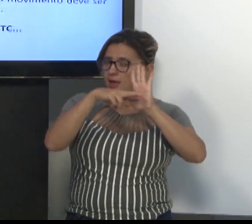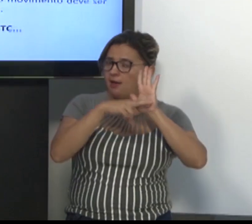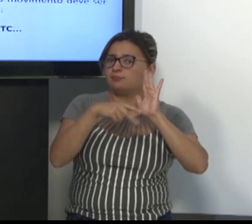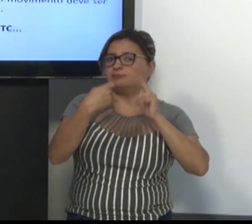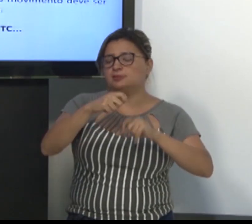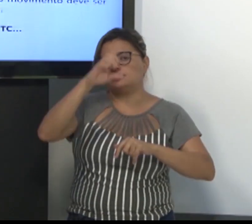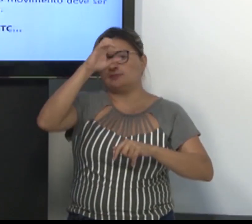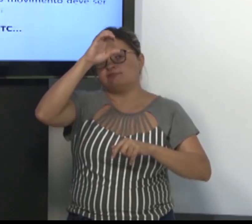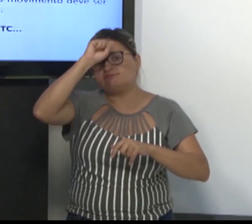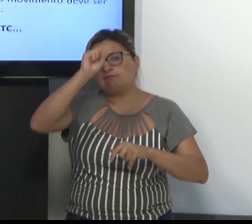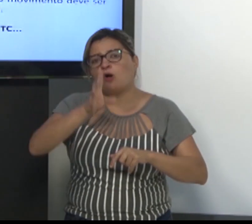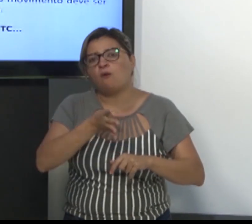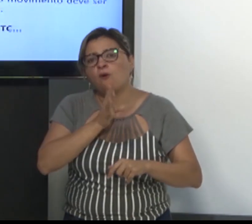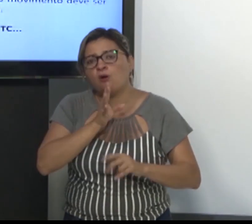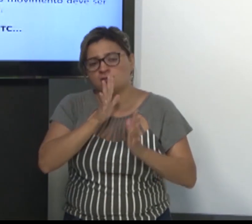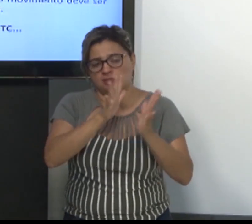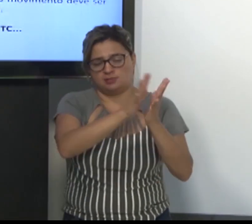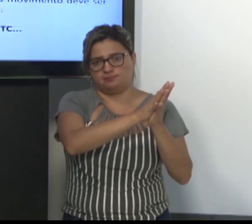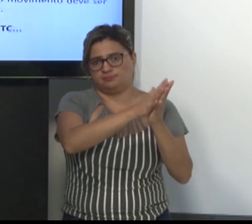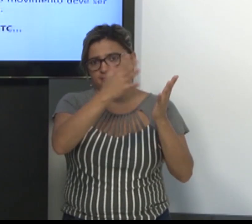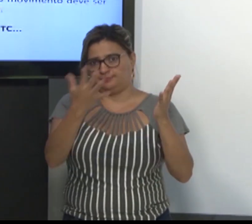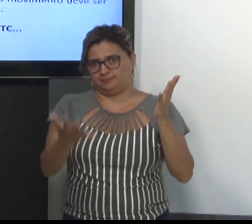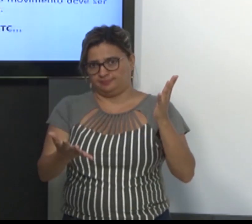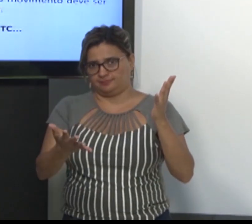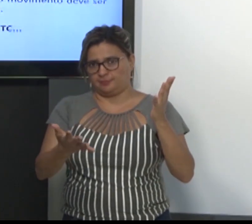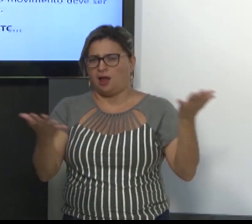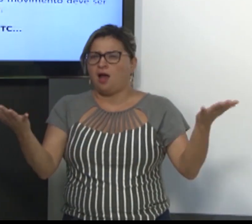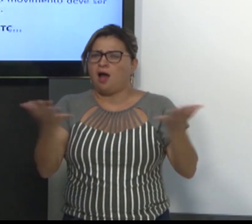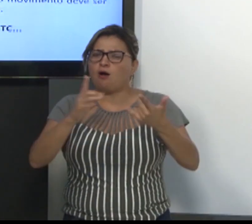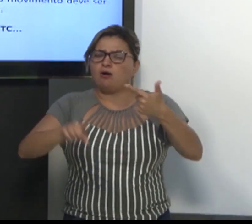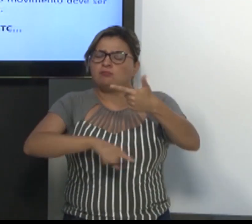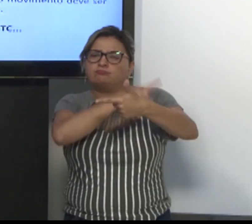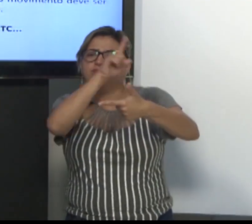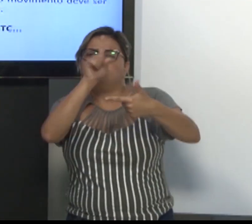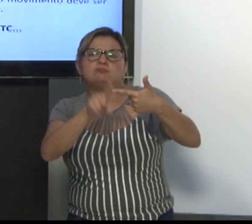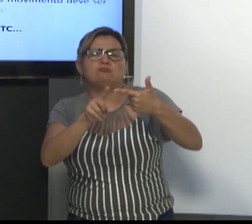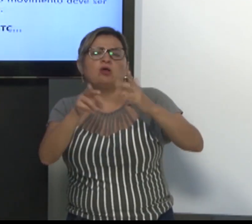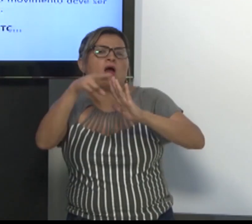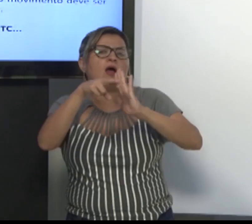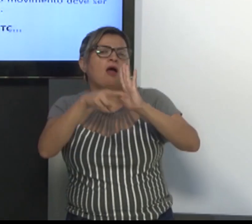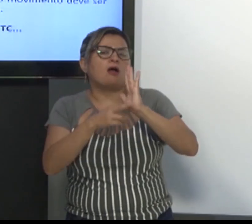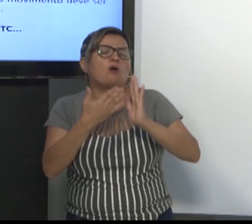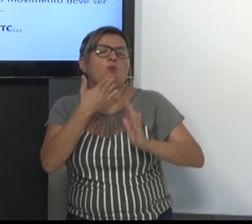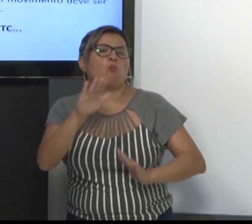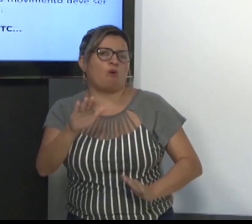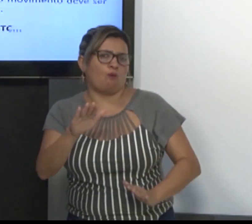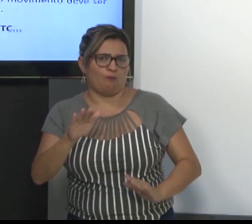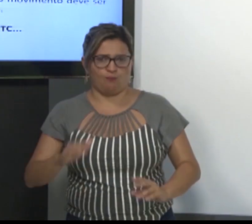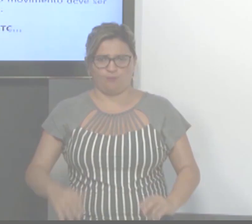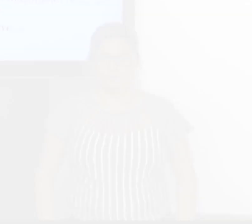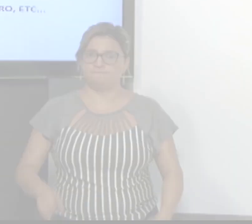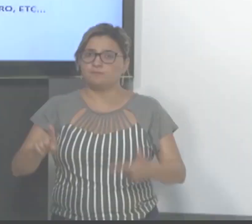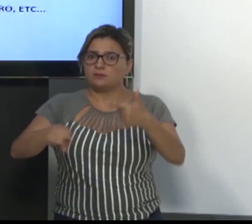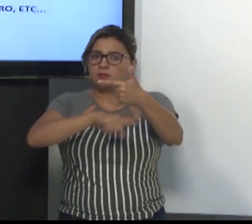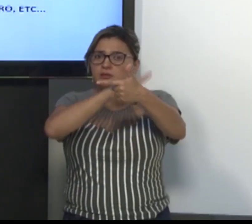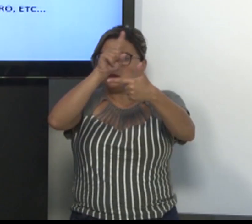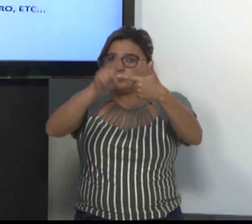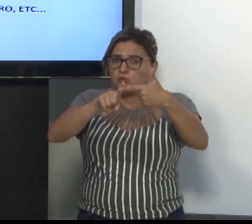alternado. As regras, elas precisam ser conhecidas. O aluno, ele precisa entender.